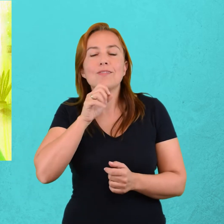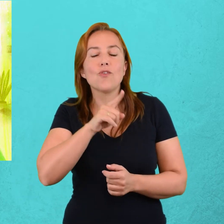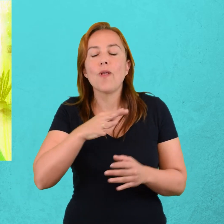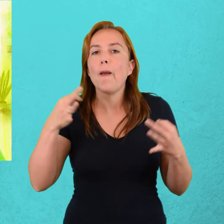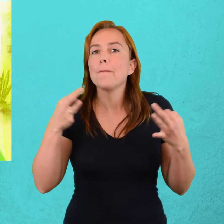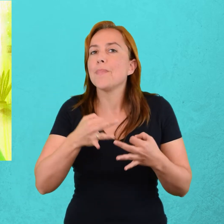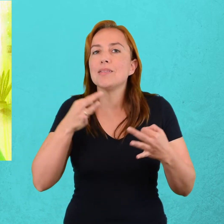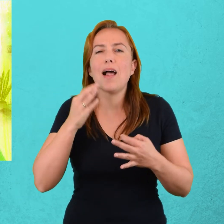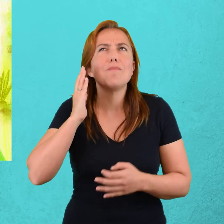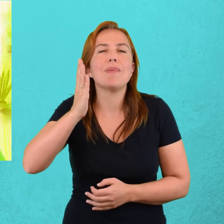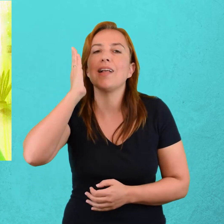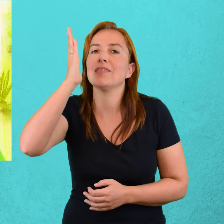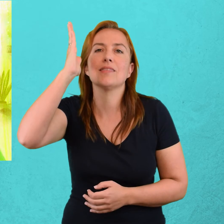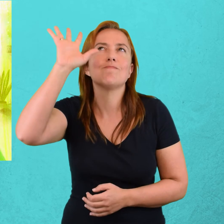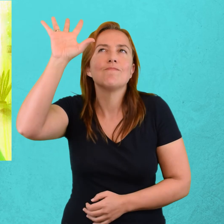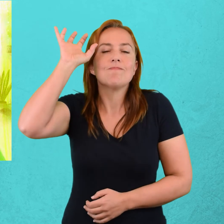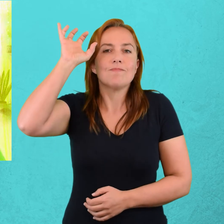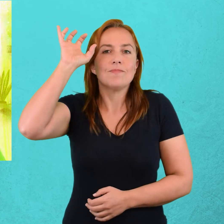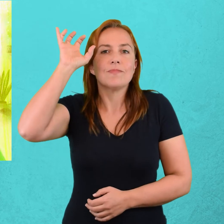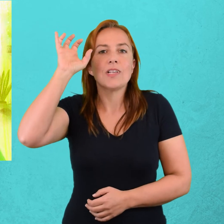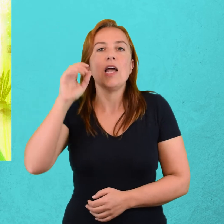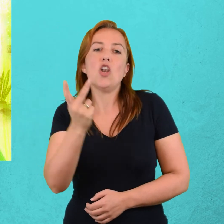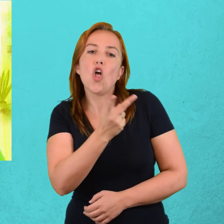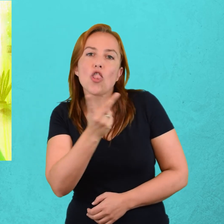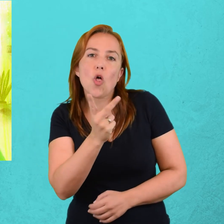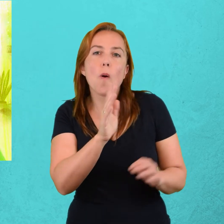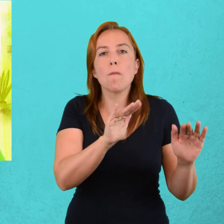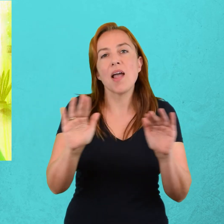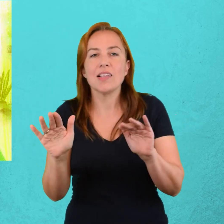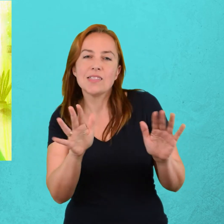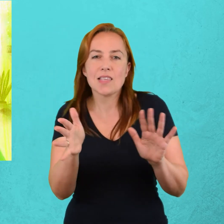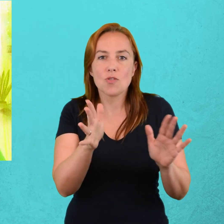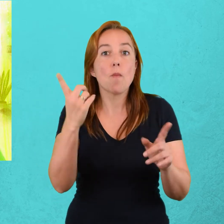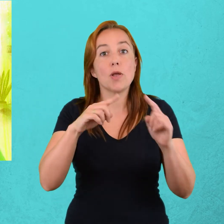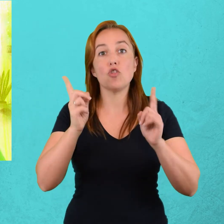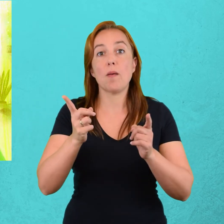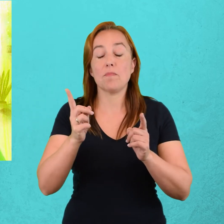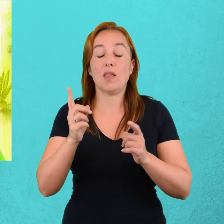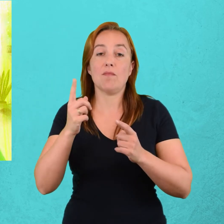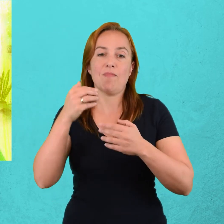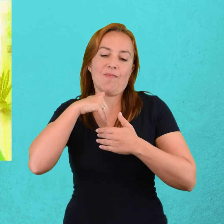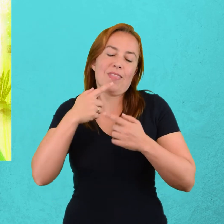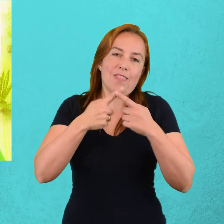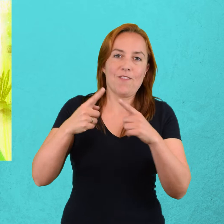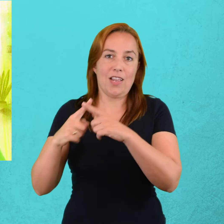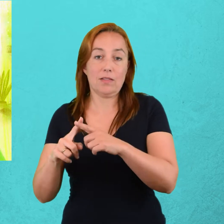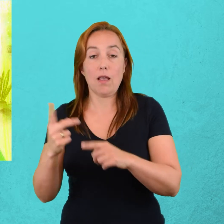para siempre. Se parecen mucho, pero a la vez son muy diferentes. Y los dos están comenzando a transitar